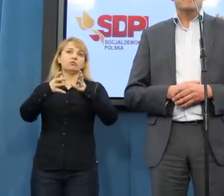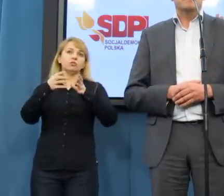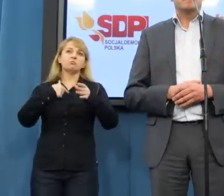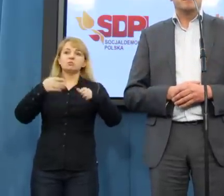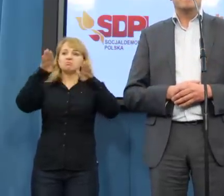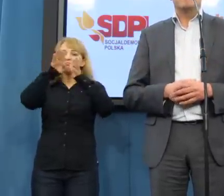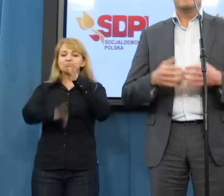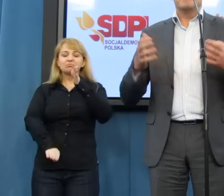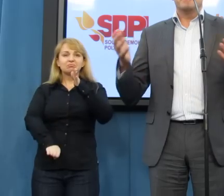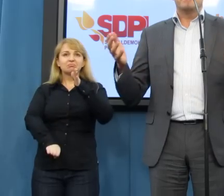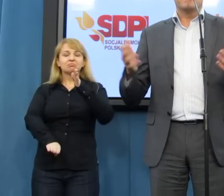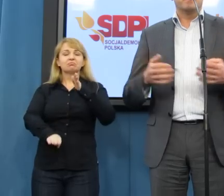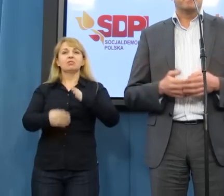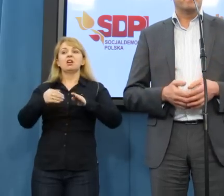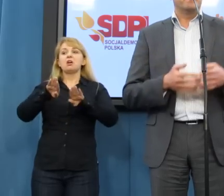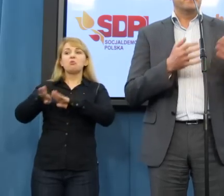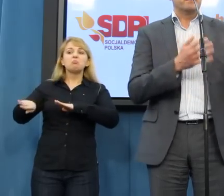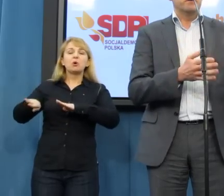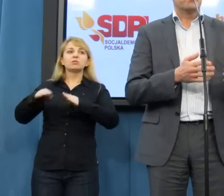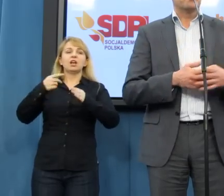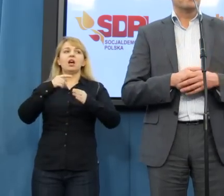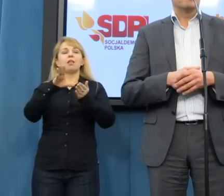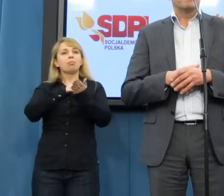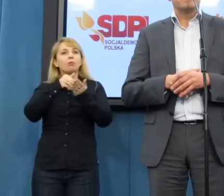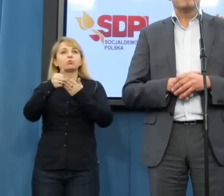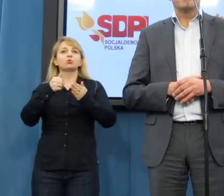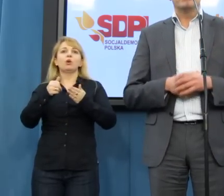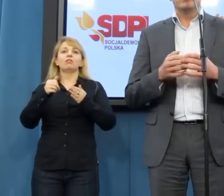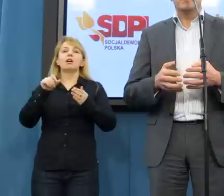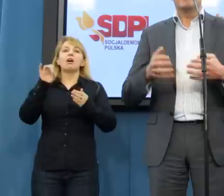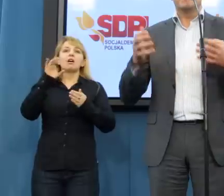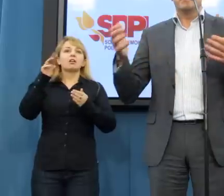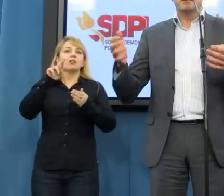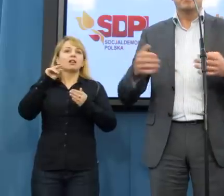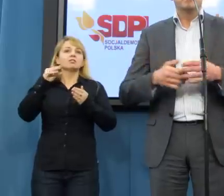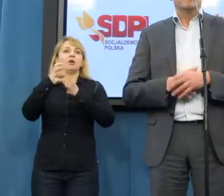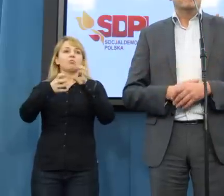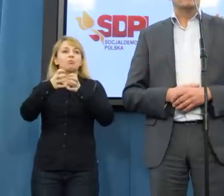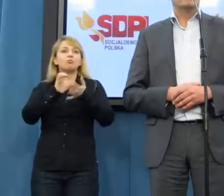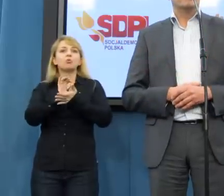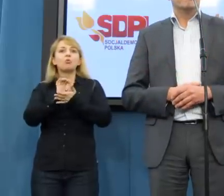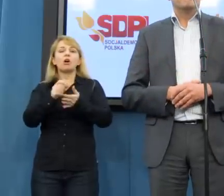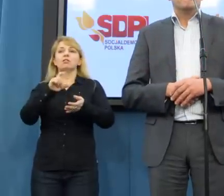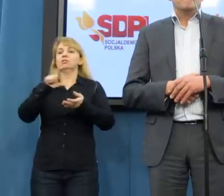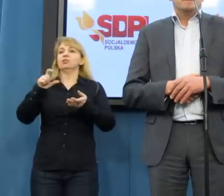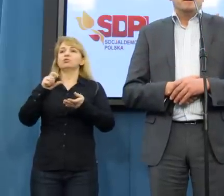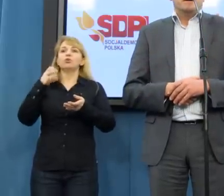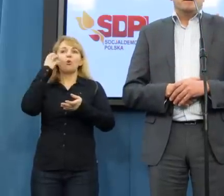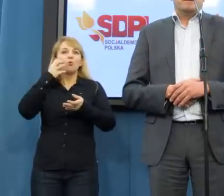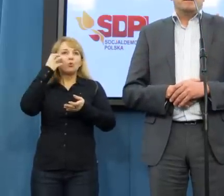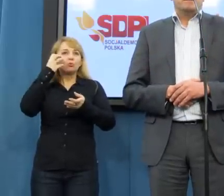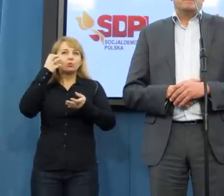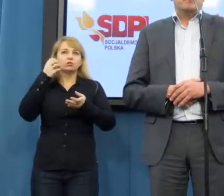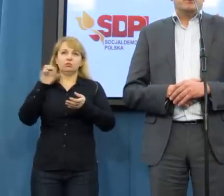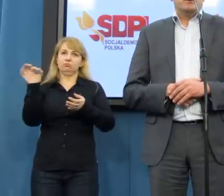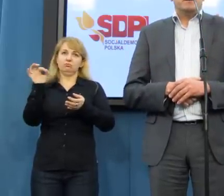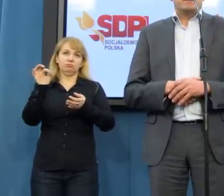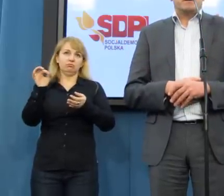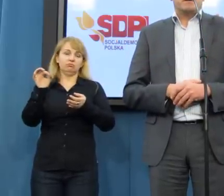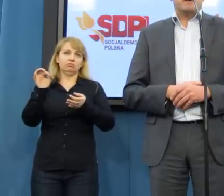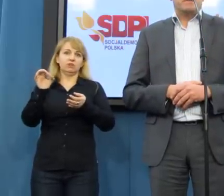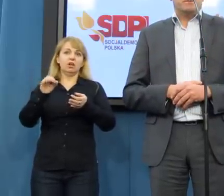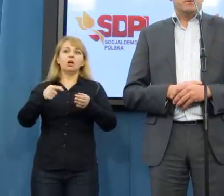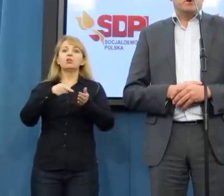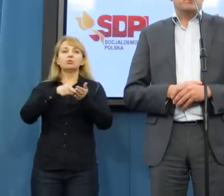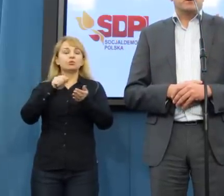za takie kraje jak np. Grecja, Bułgaria czy Rumunia. To